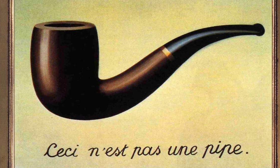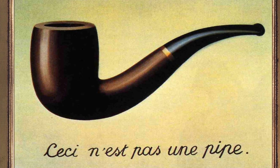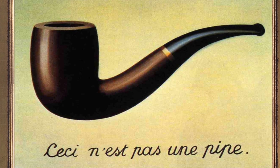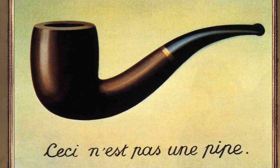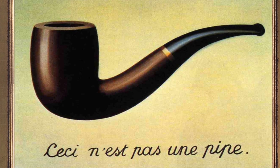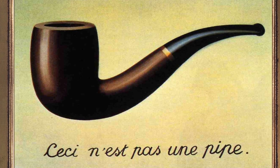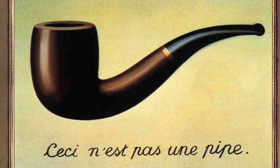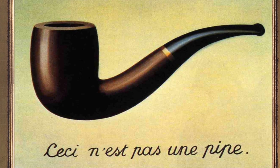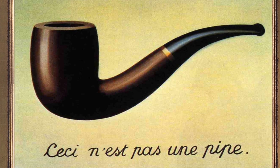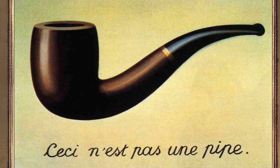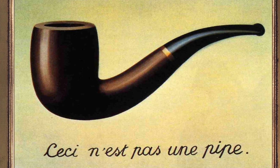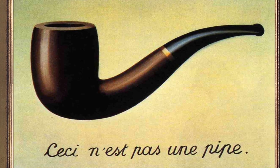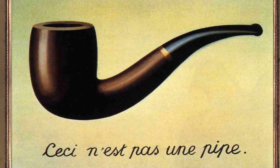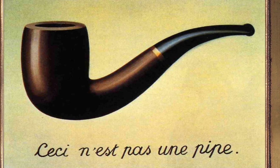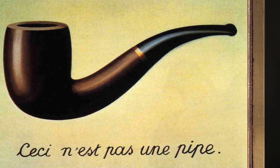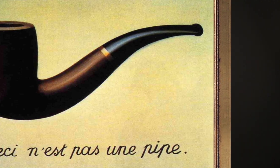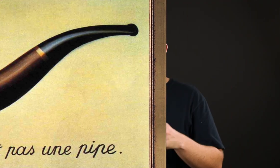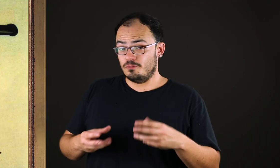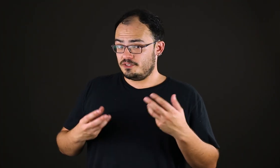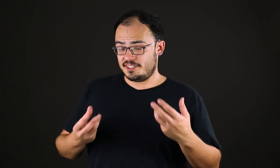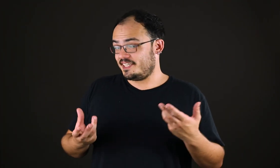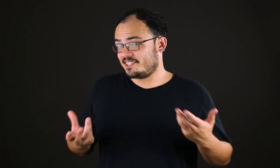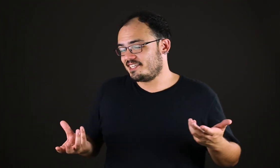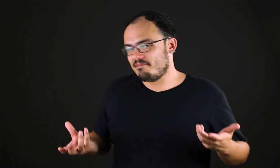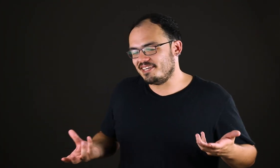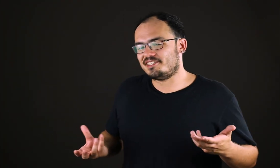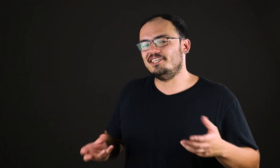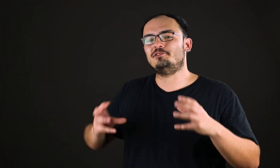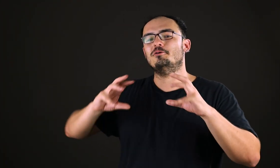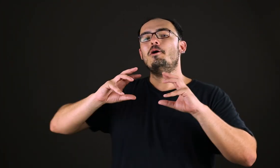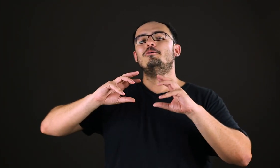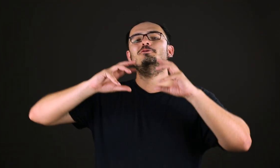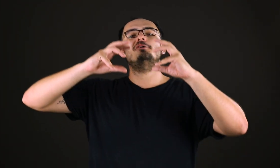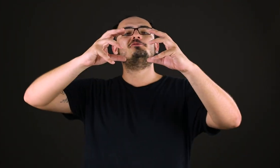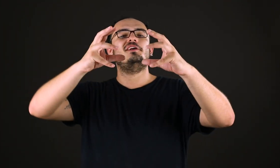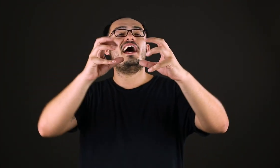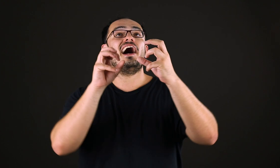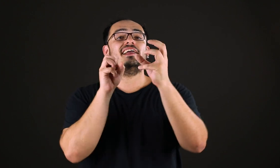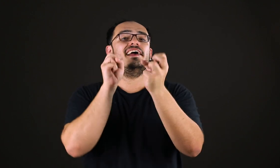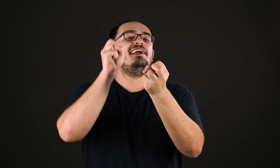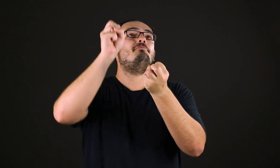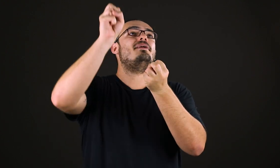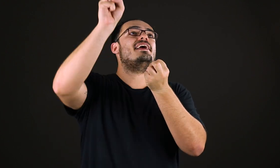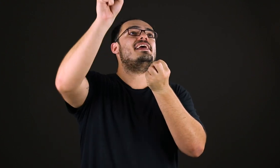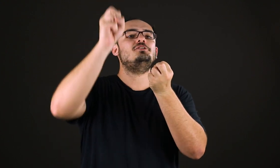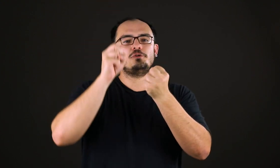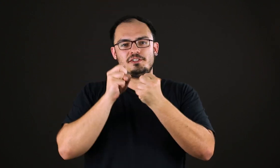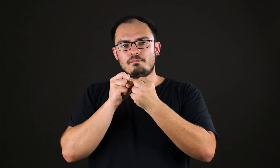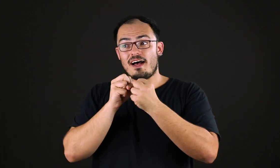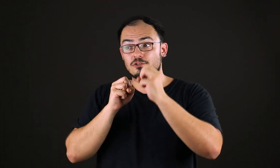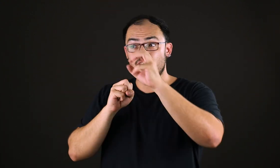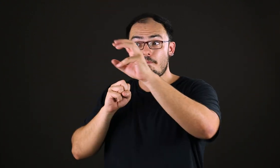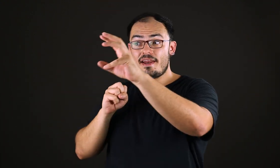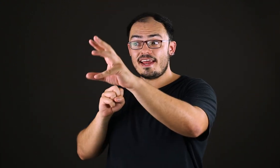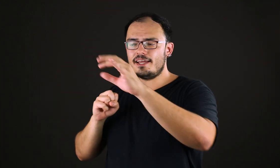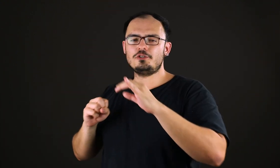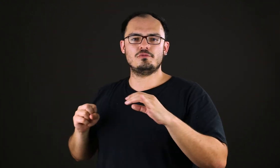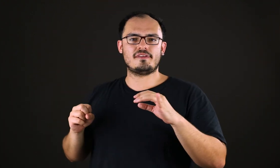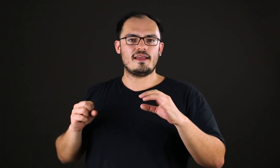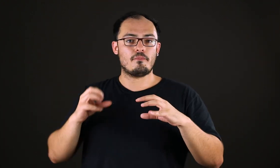sobre uma videoaula. Bergson dizia exatamente isso. O nosso olhar preenche o espaço. Ele preenche o tempo.